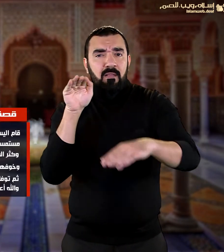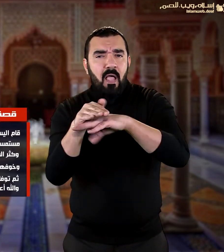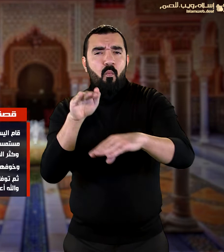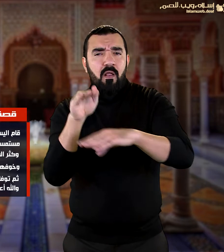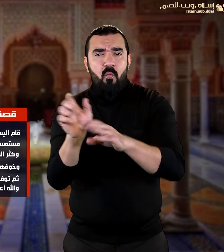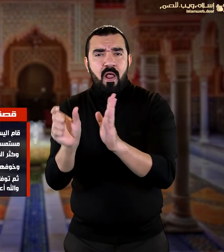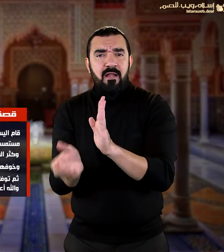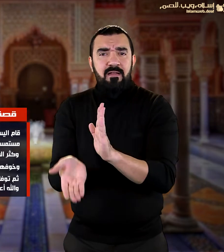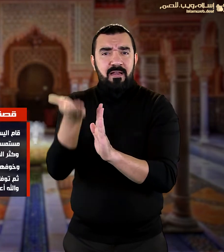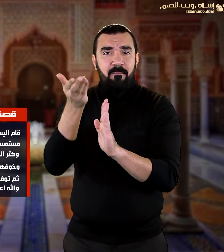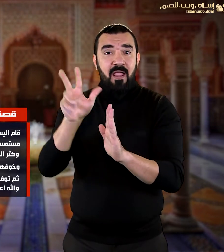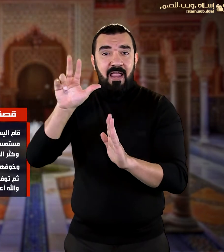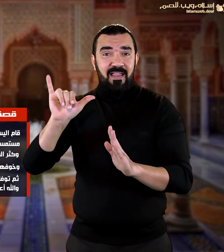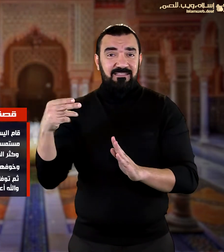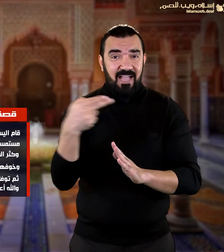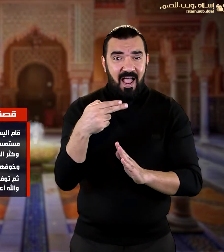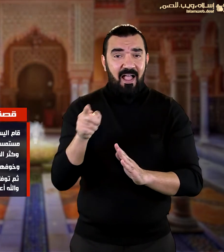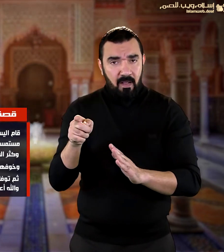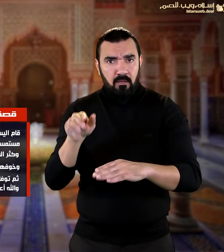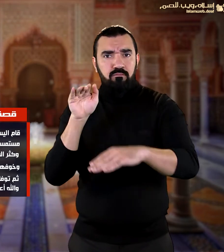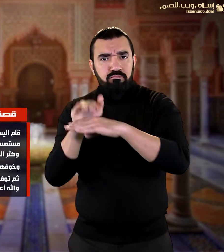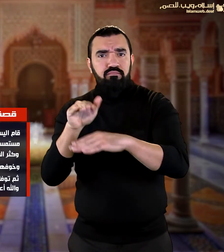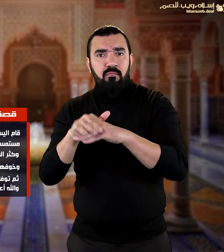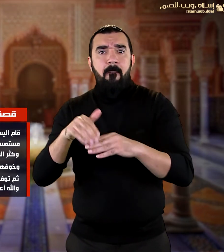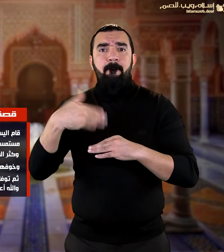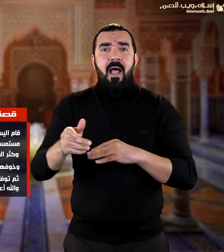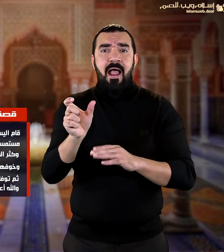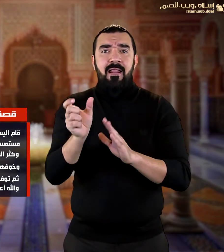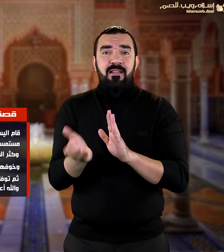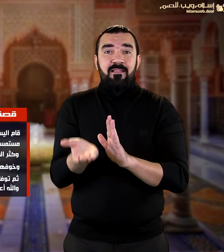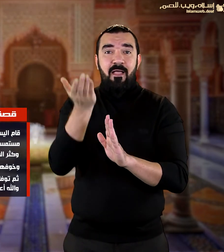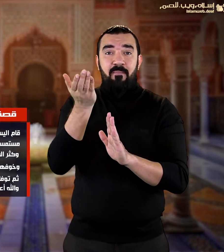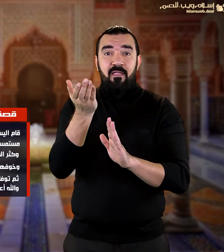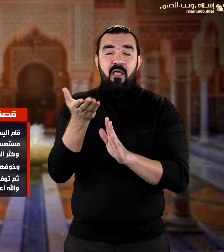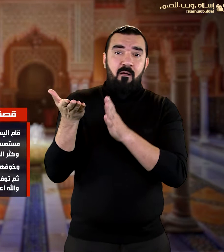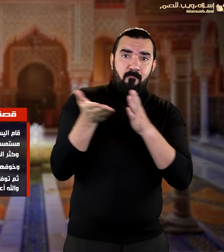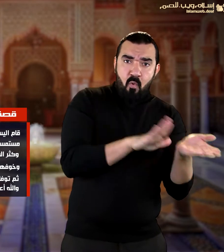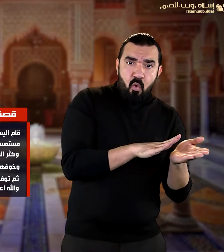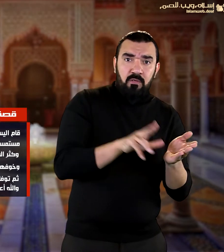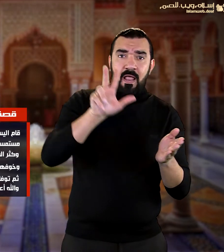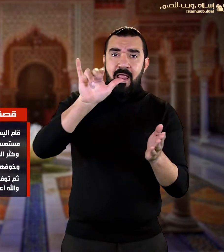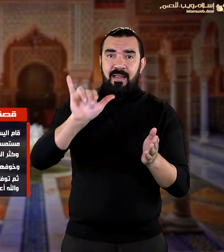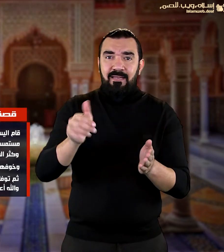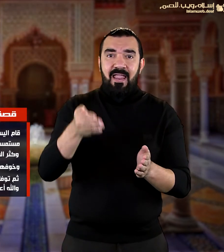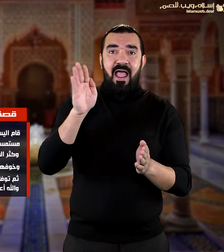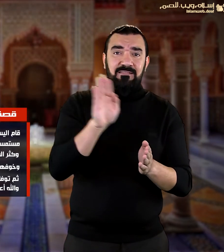بعد موت نبي الله إلياس فقام يدعو إلى الله مستمسكا